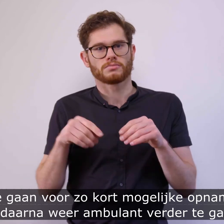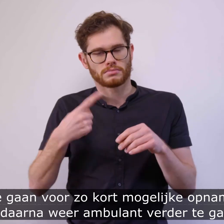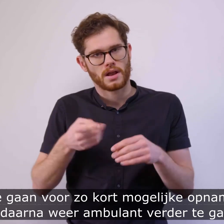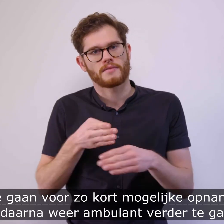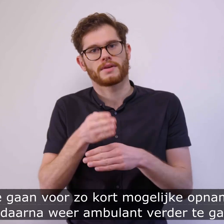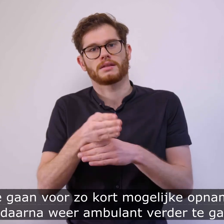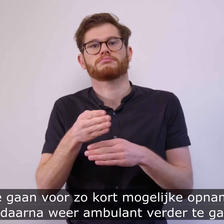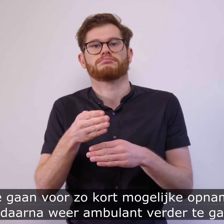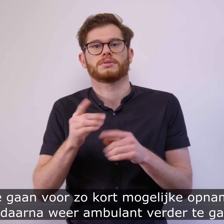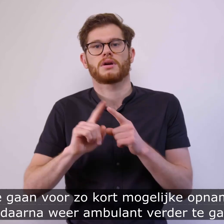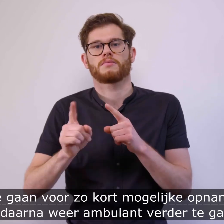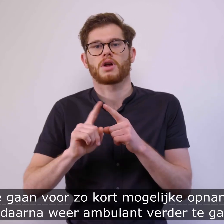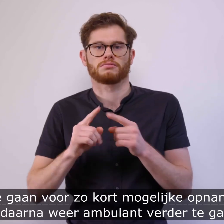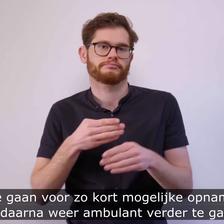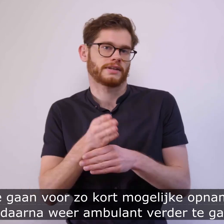om daarna weer ambulant verder te gaan.